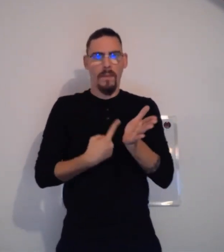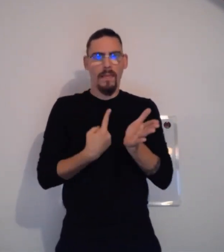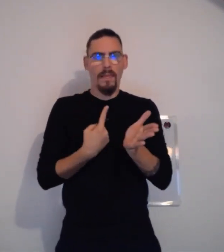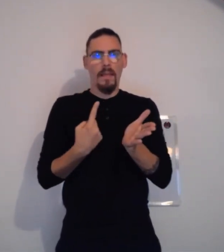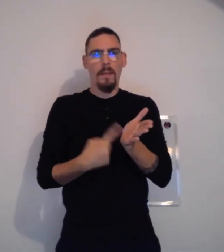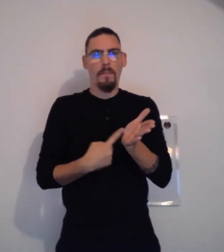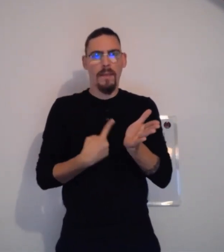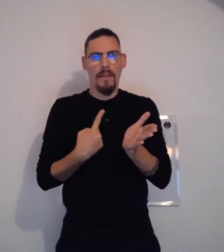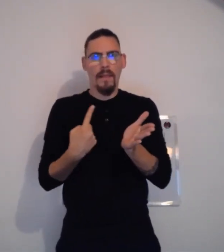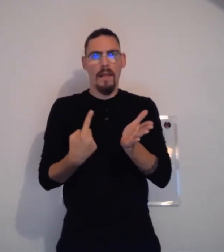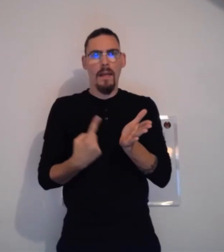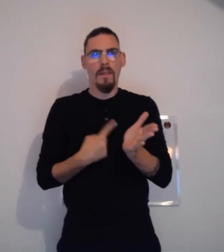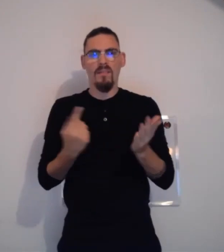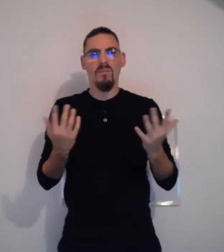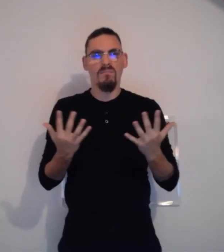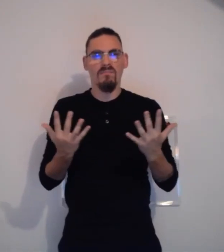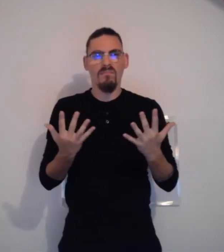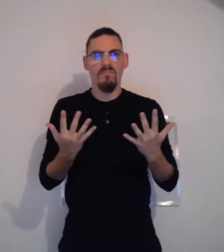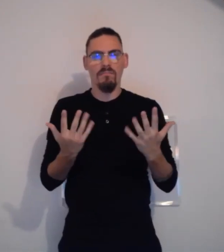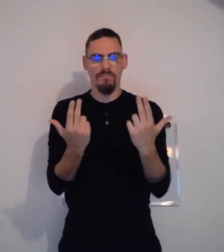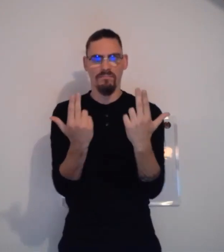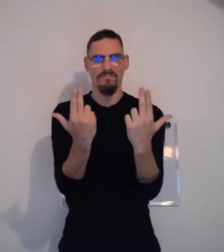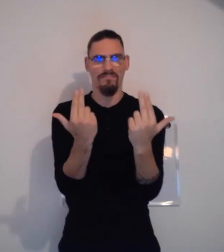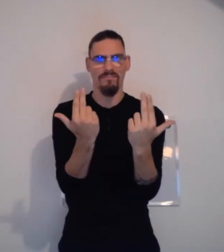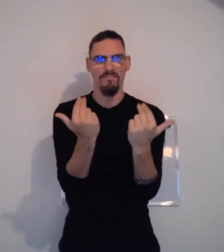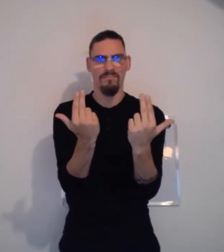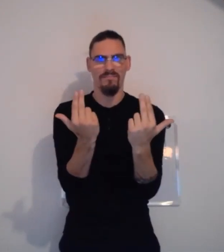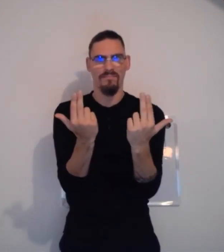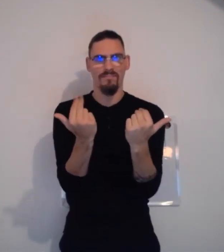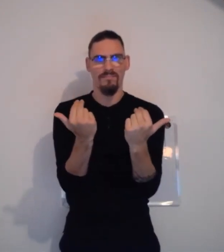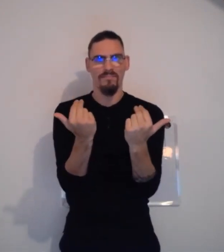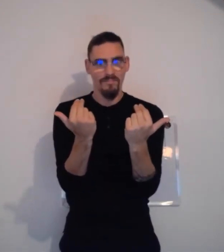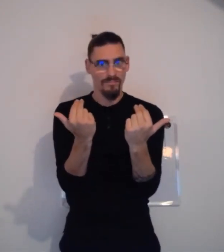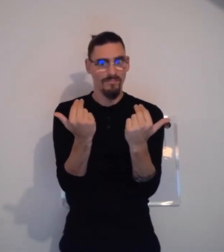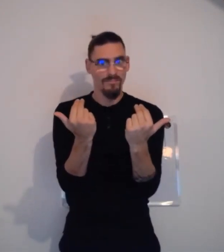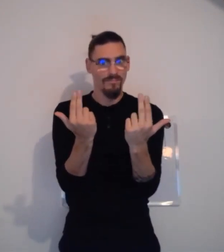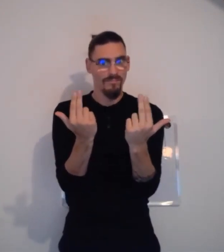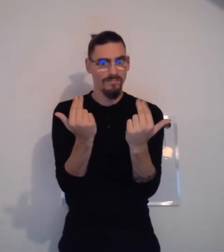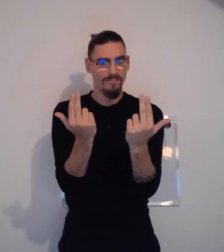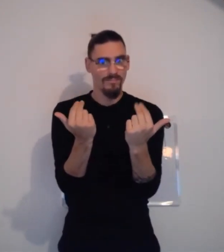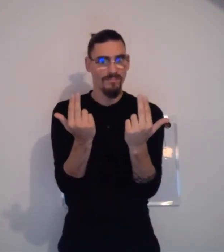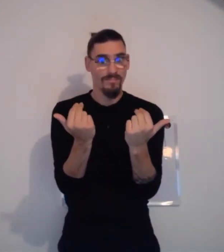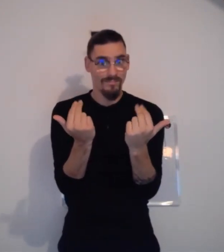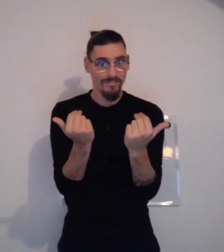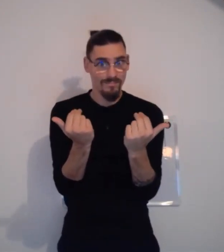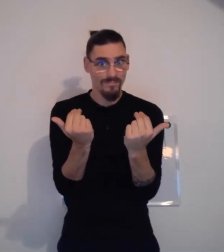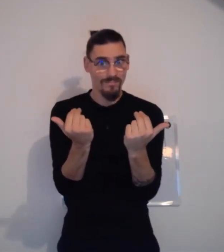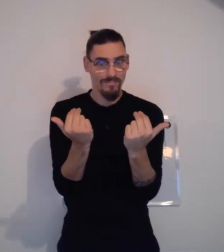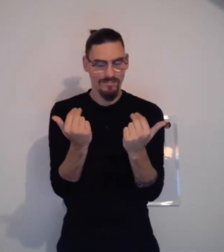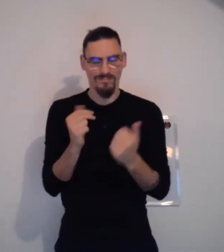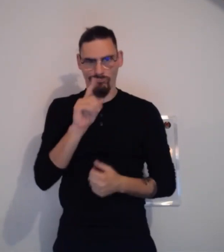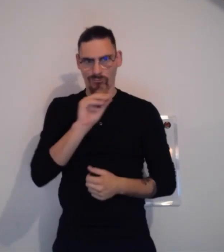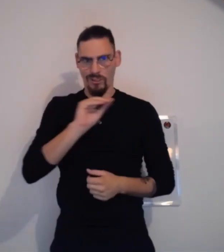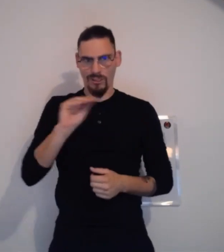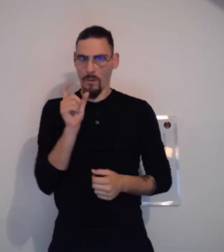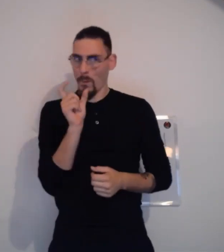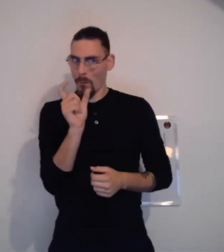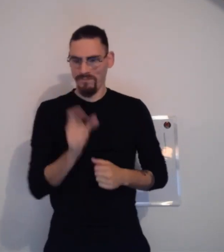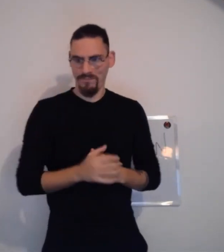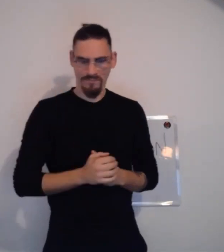Alors, ce que vous avez remarqué, peut-être, c'est que je répétais souvent ce terme-là. Vous voyez ? Ça va. Ça va